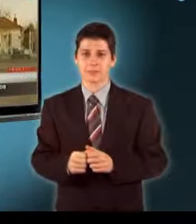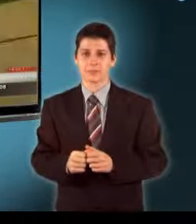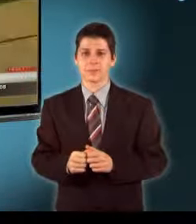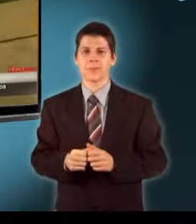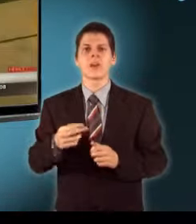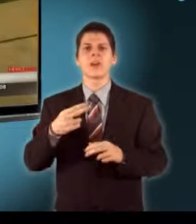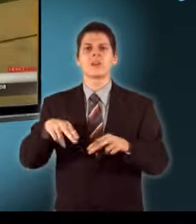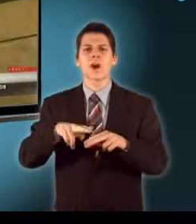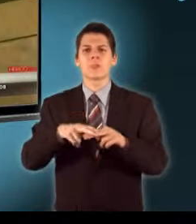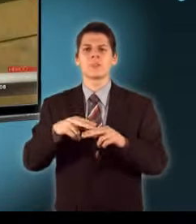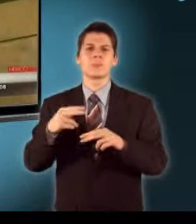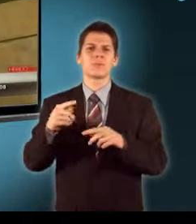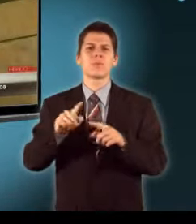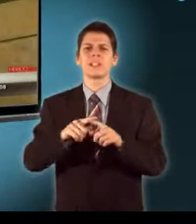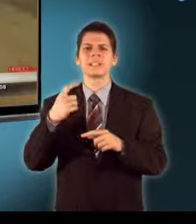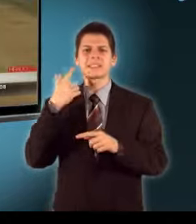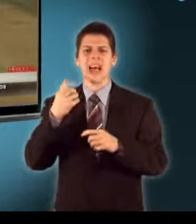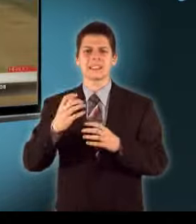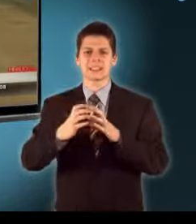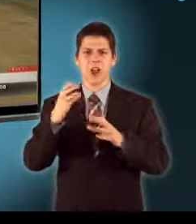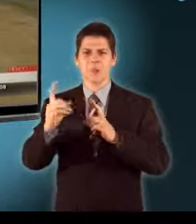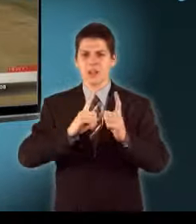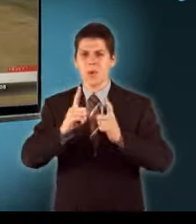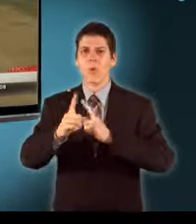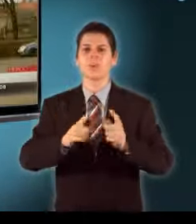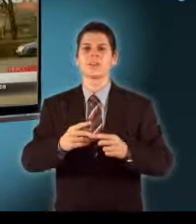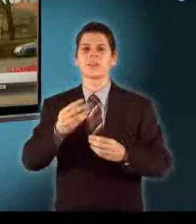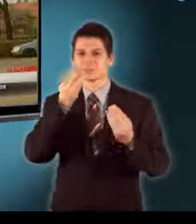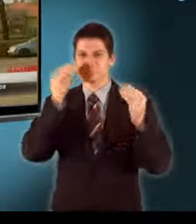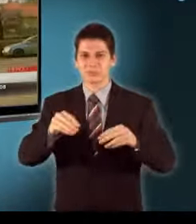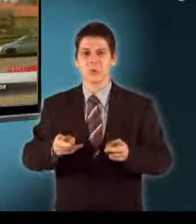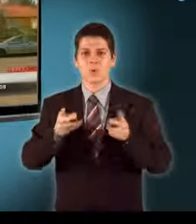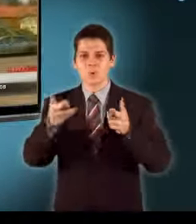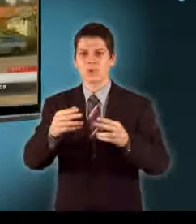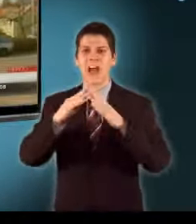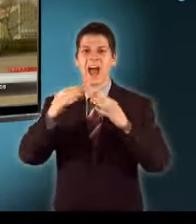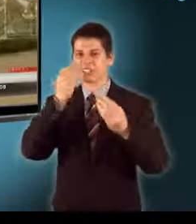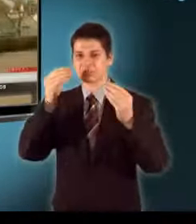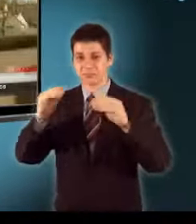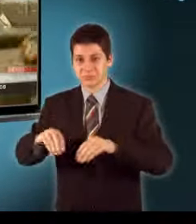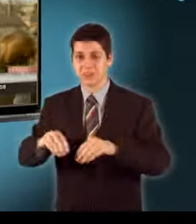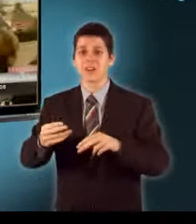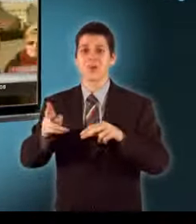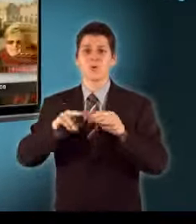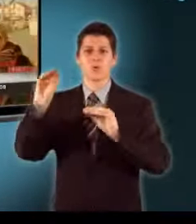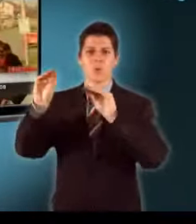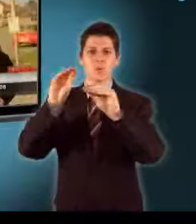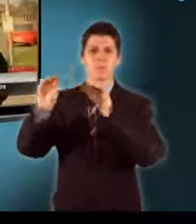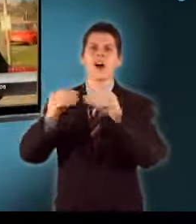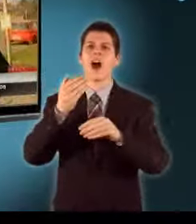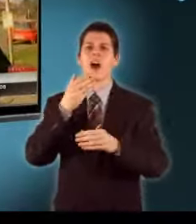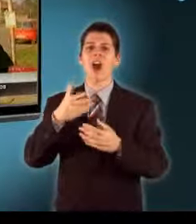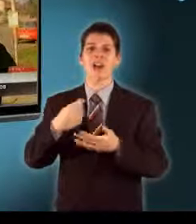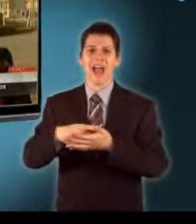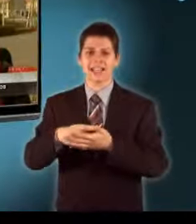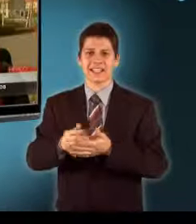A napi több száz kamion lakóházakat és az utat is tönkretette A község polgármestere szerint már többen jelezték, hogy kártérítést